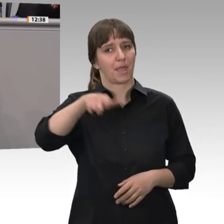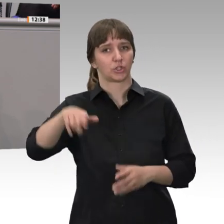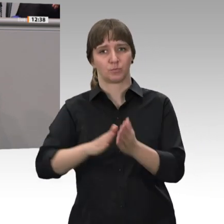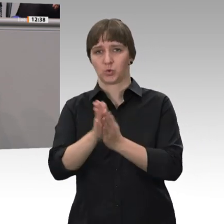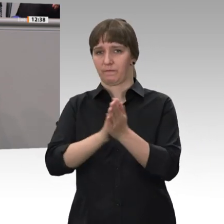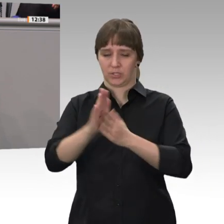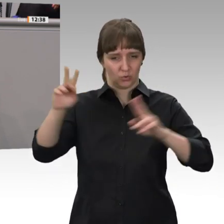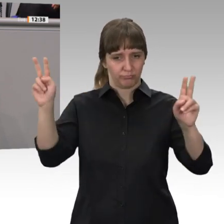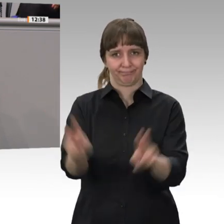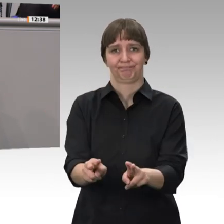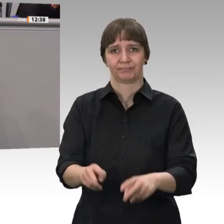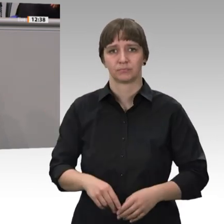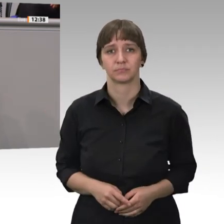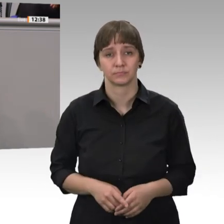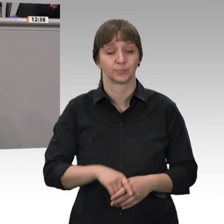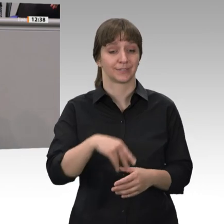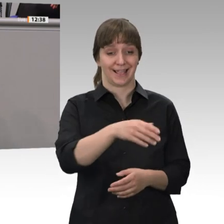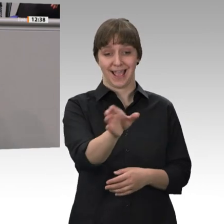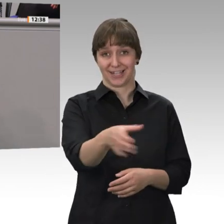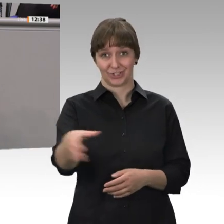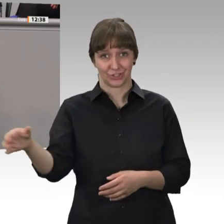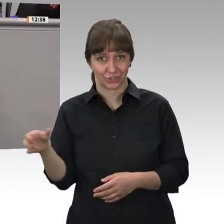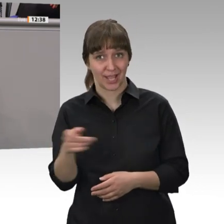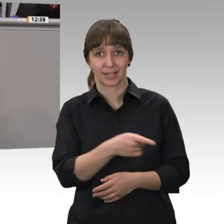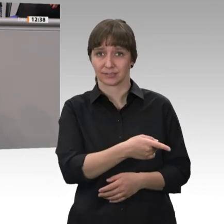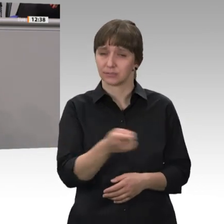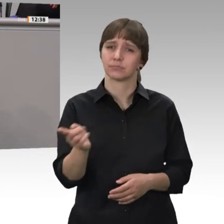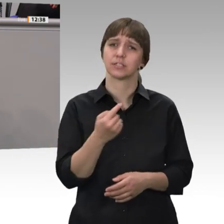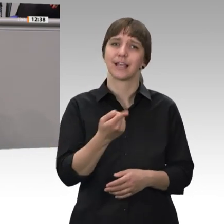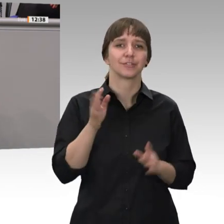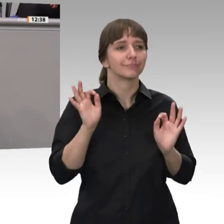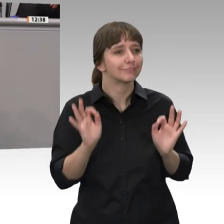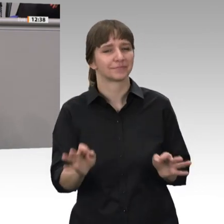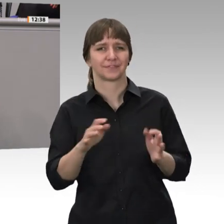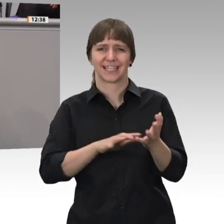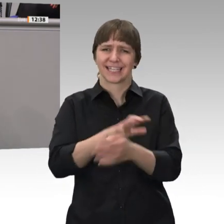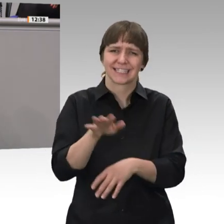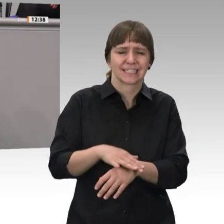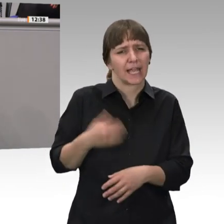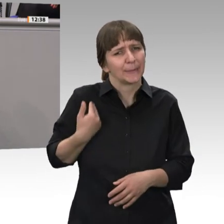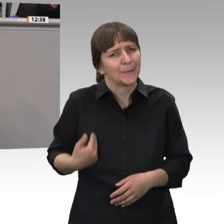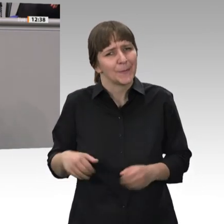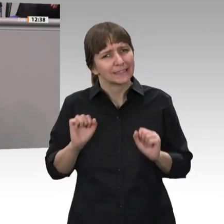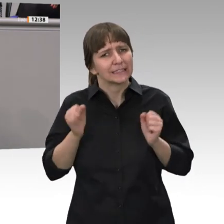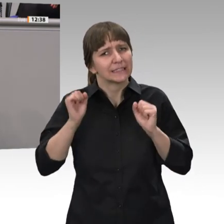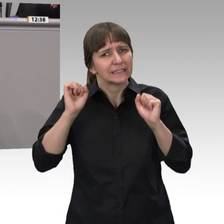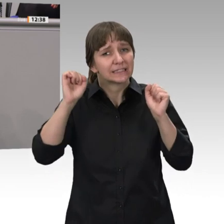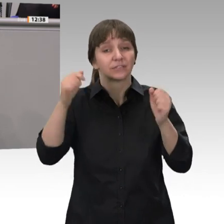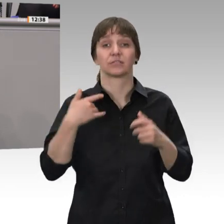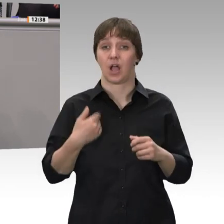demotiviert die diejenigen Arbeitnehmerinnen und Arbeitnehmer, die sich in der Tat gerade auch in diesen Krisenzeiten anstrengen, und sie strengen sich auch deswegen an, um